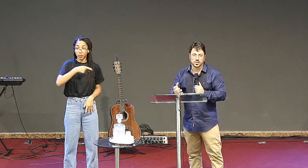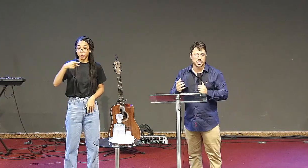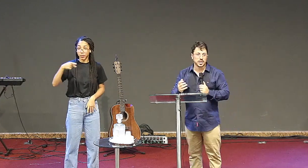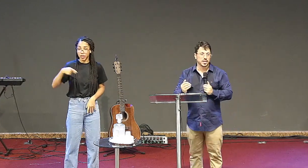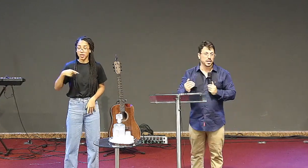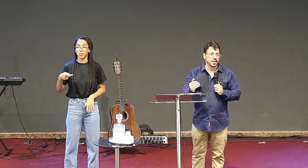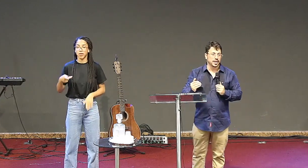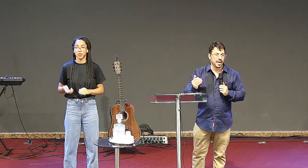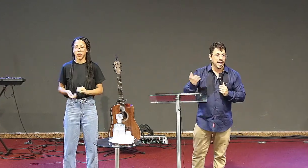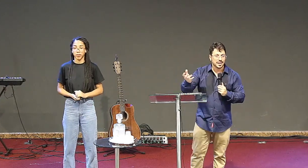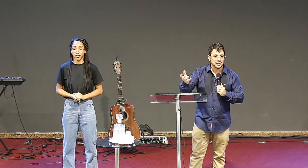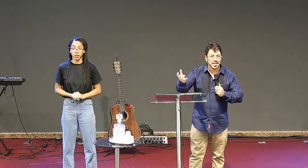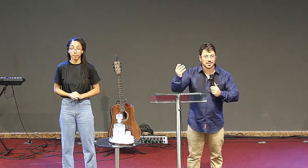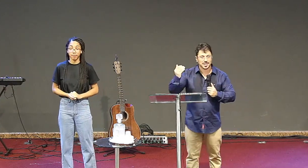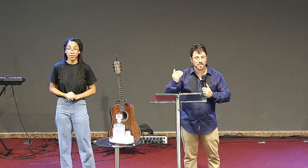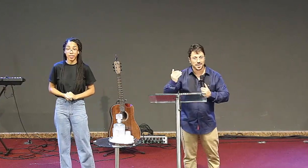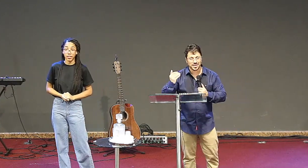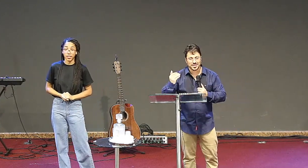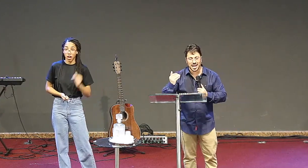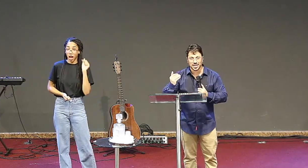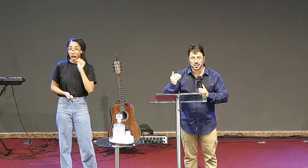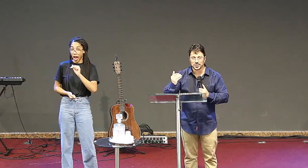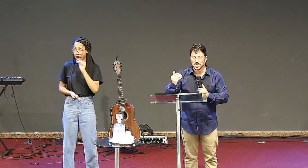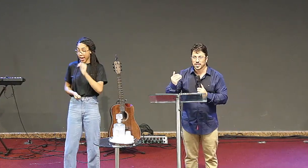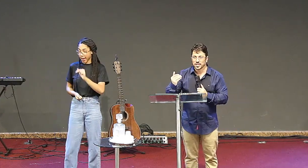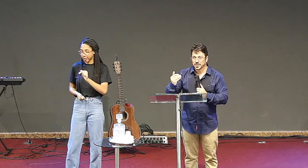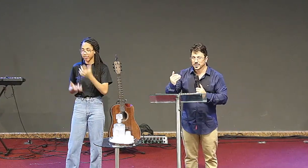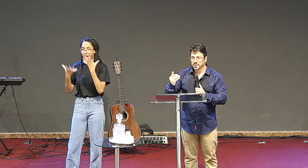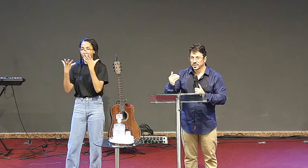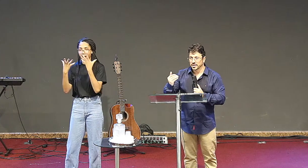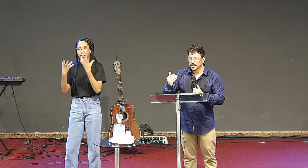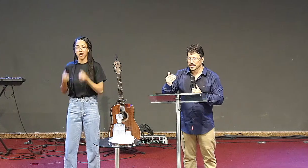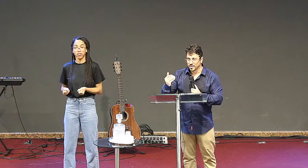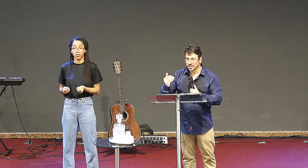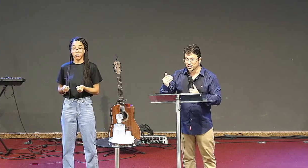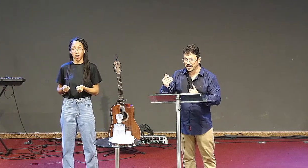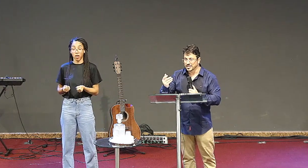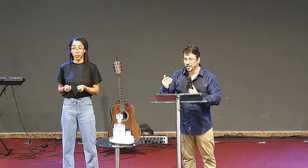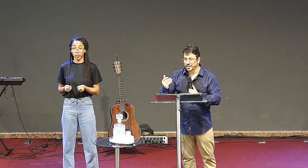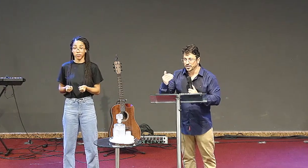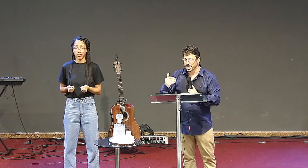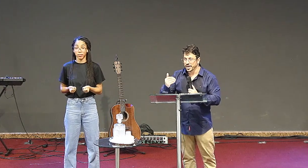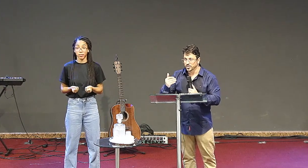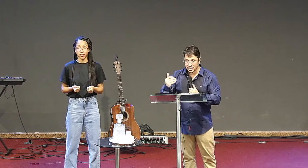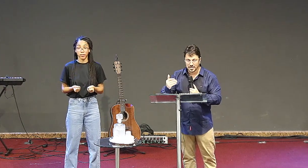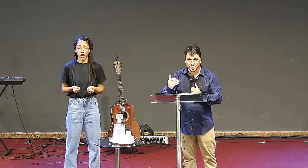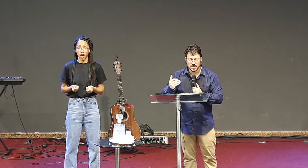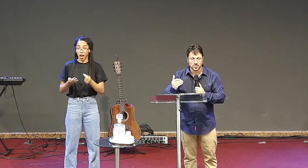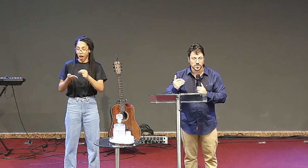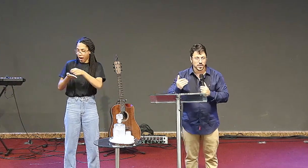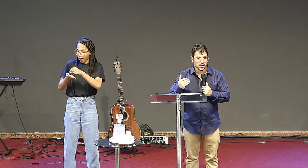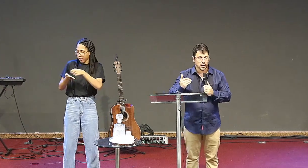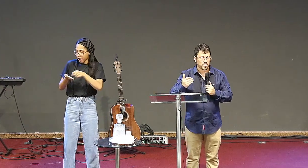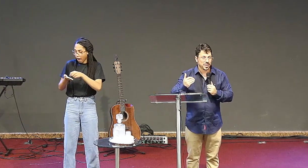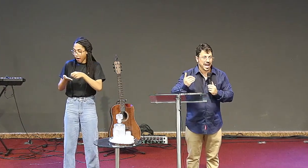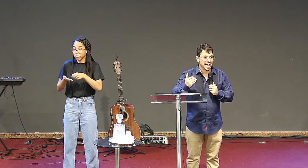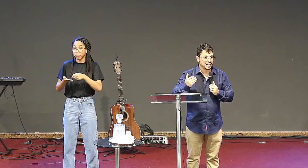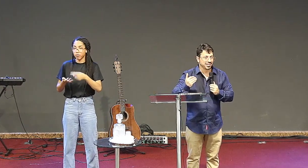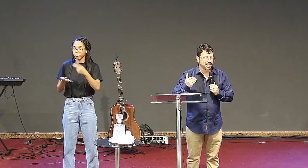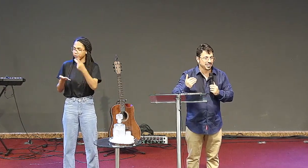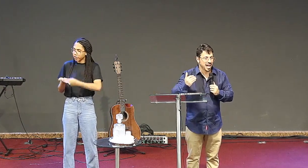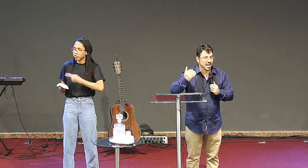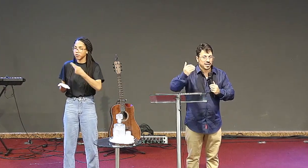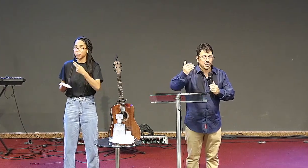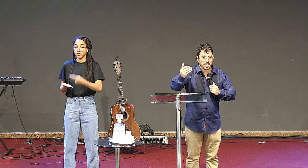irmãos, que eles recebem a mensagem que muitas vezes está falando de erros deles mesmo, para